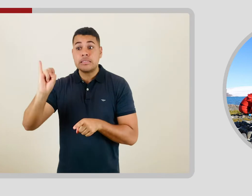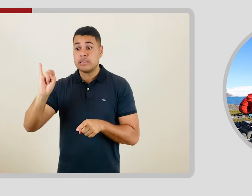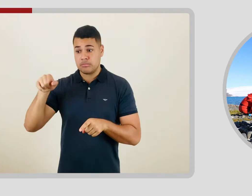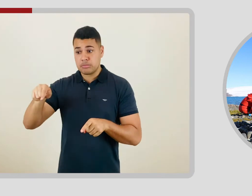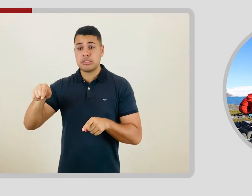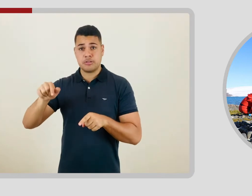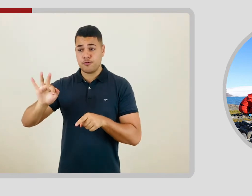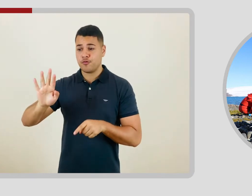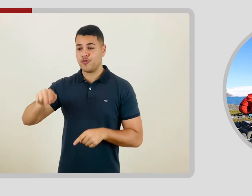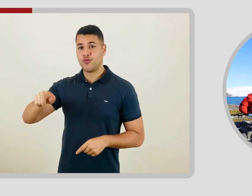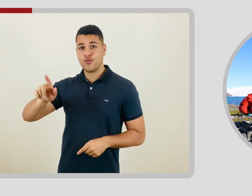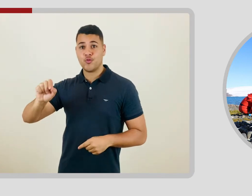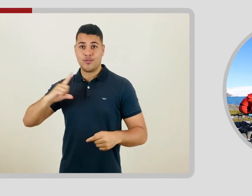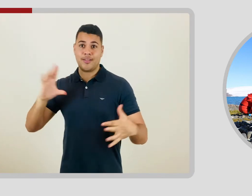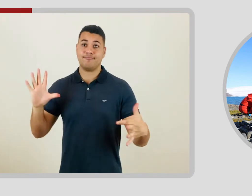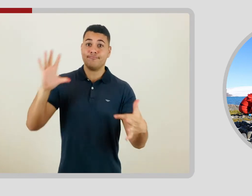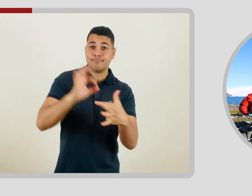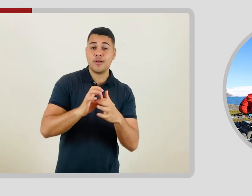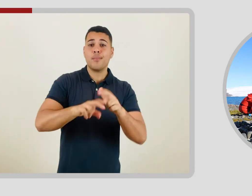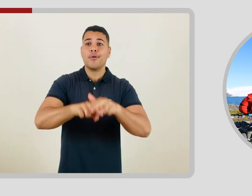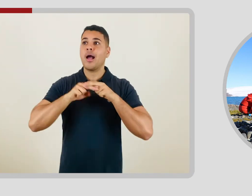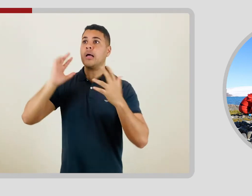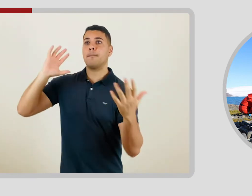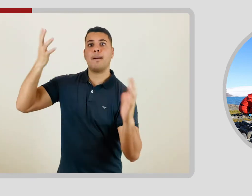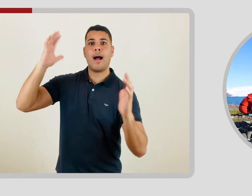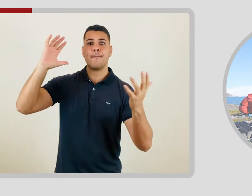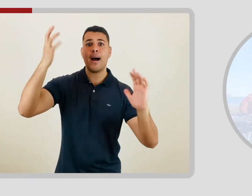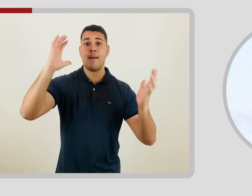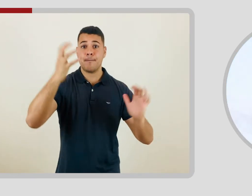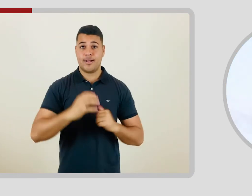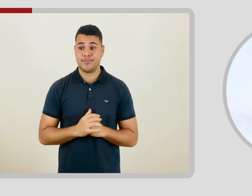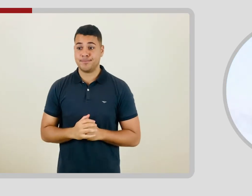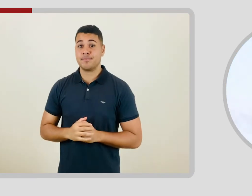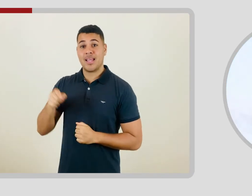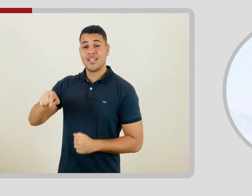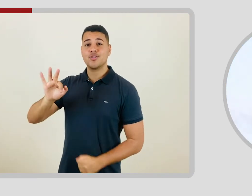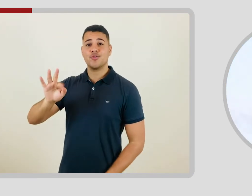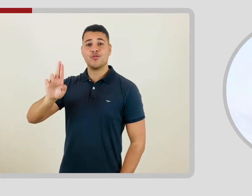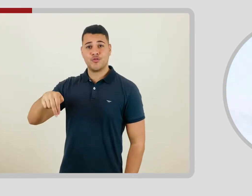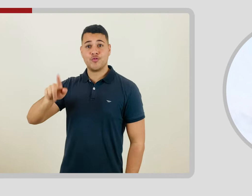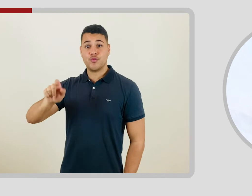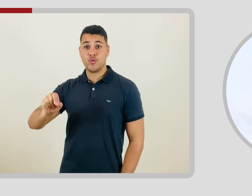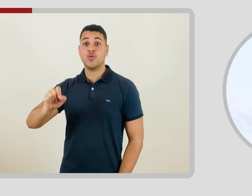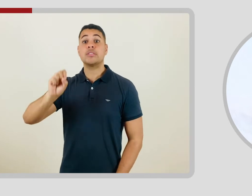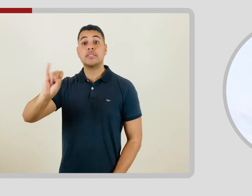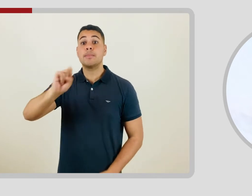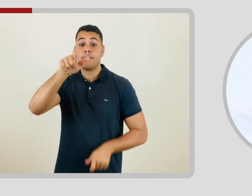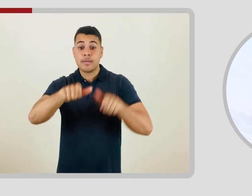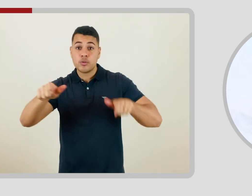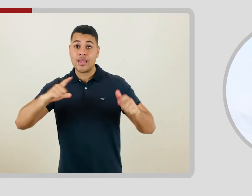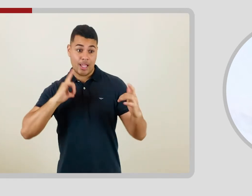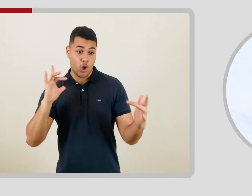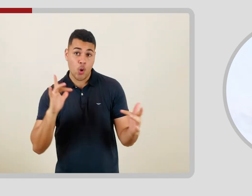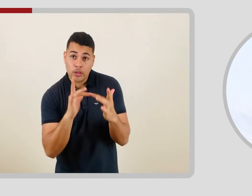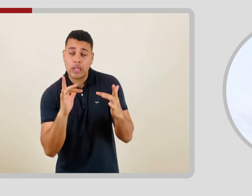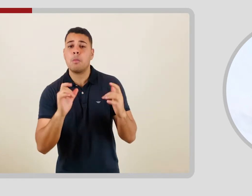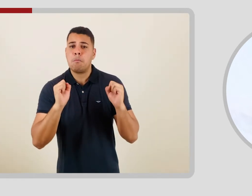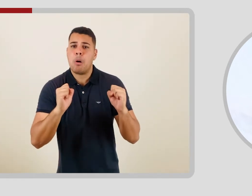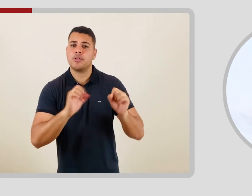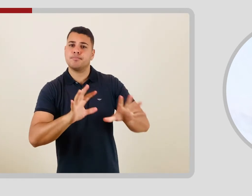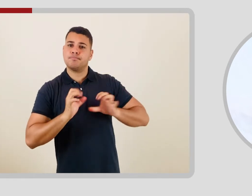relacionada às mudanças climáticas. O fungo causa a istoplasmose,